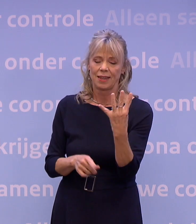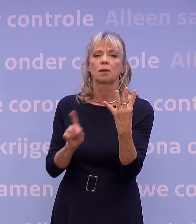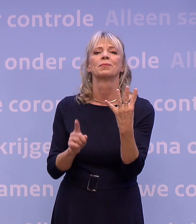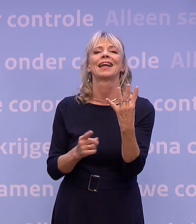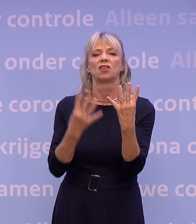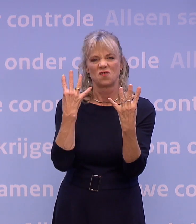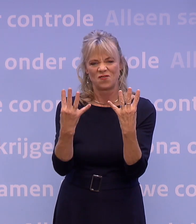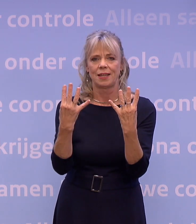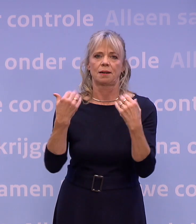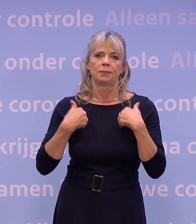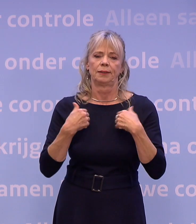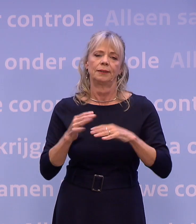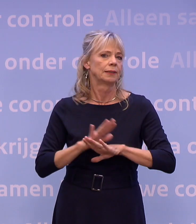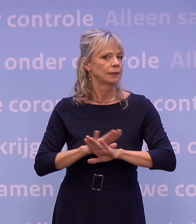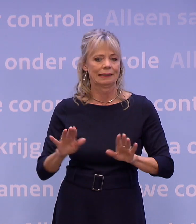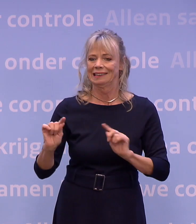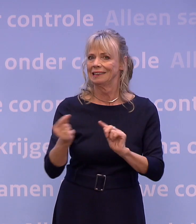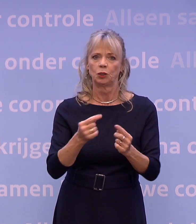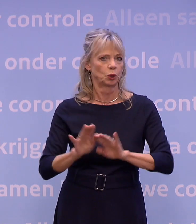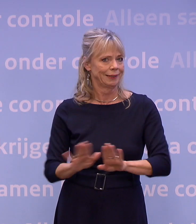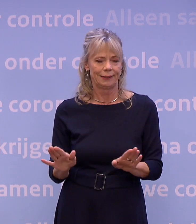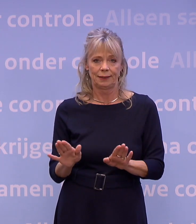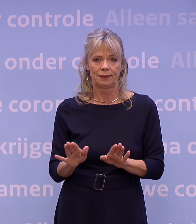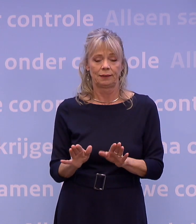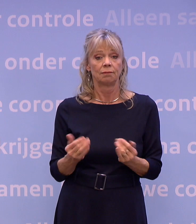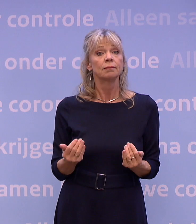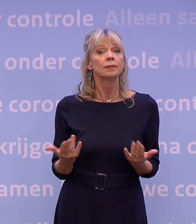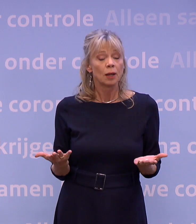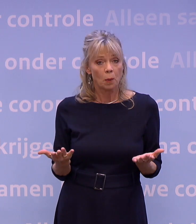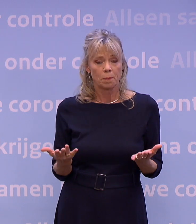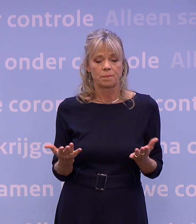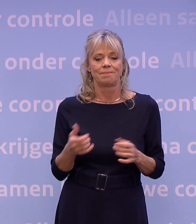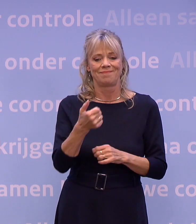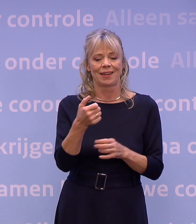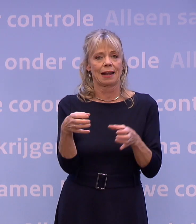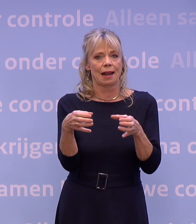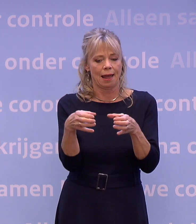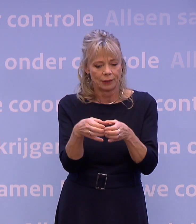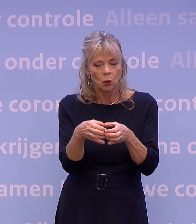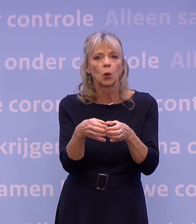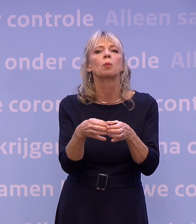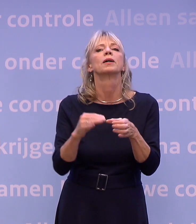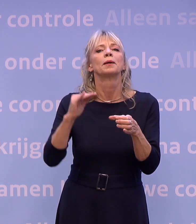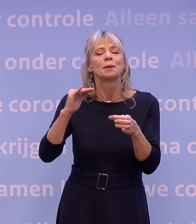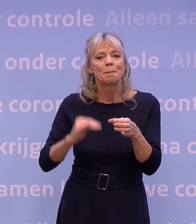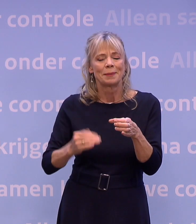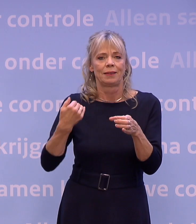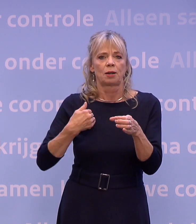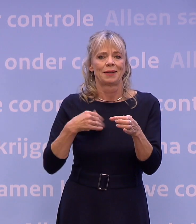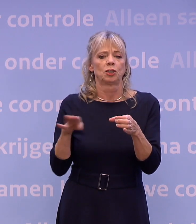discussie. En de gedachte hierachter is heel eenvoudig. In kleinere groepen kunnen minder mensen tegelijk worden besmet.